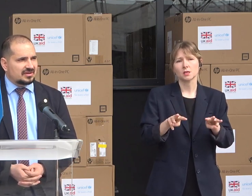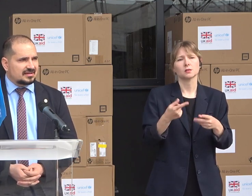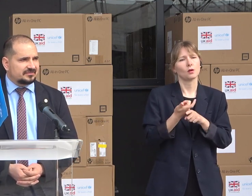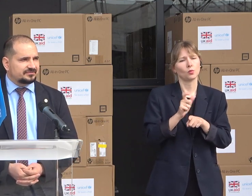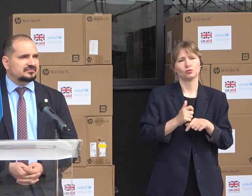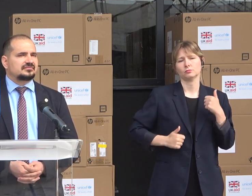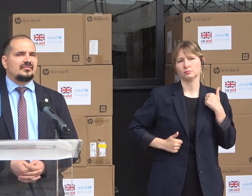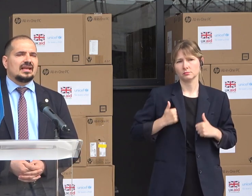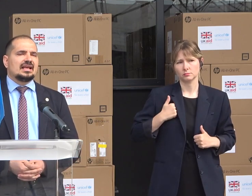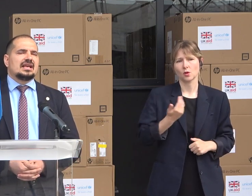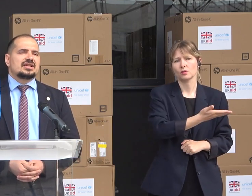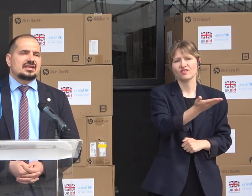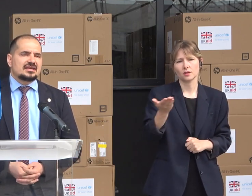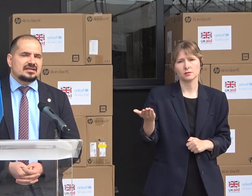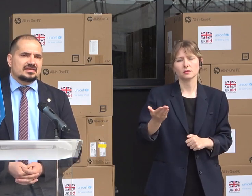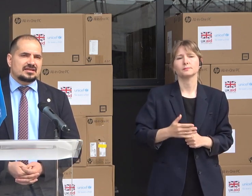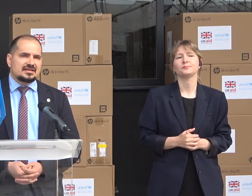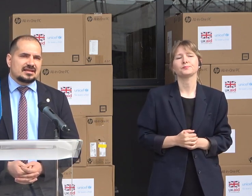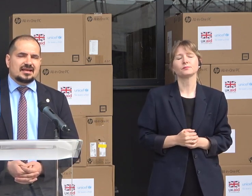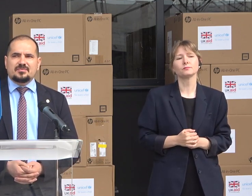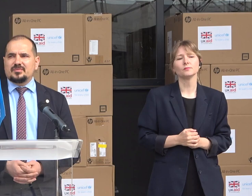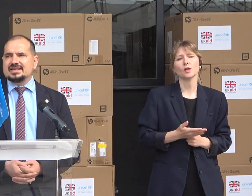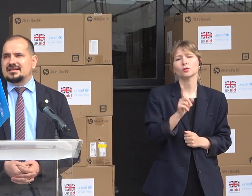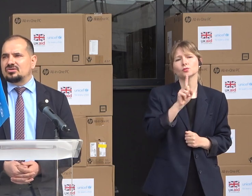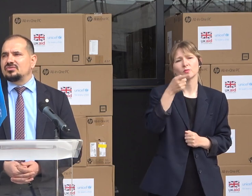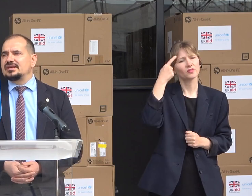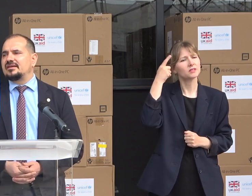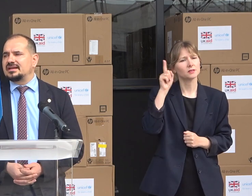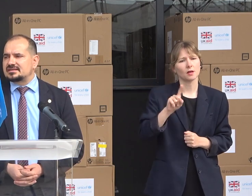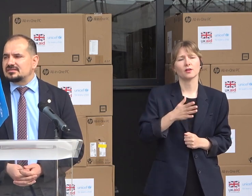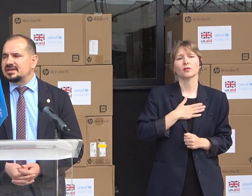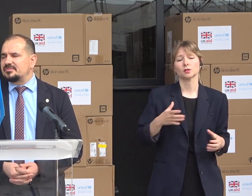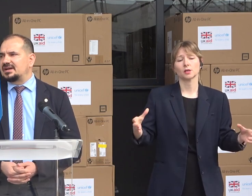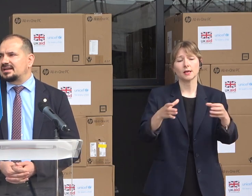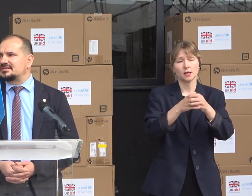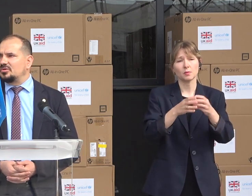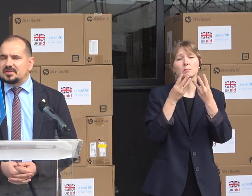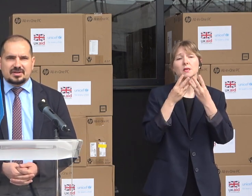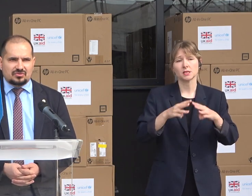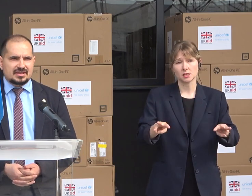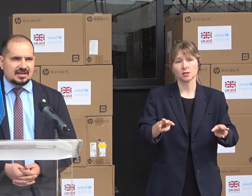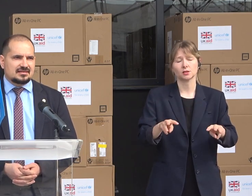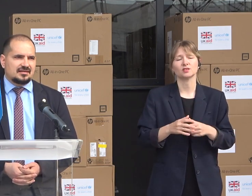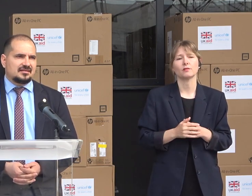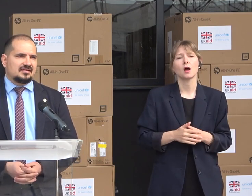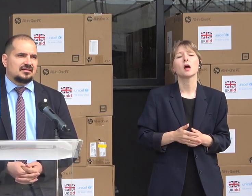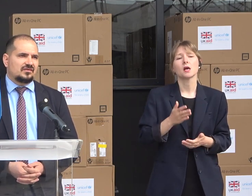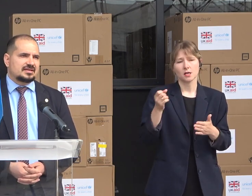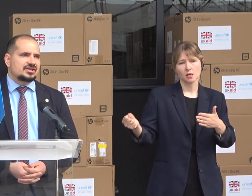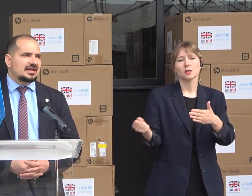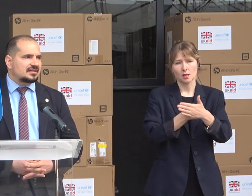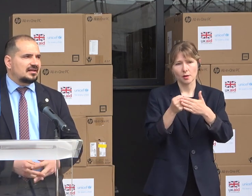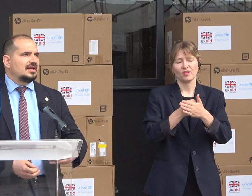știți lucrul ăsta și să știți că în echipa Ministerului aveți o echipă care să luptă pentru interesele